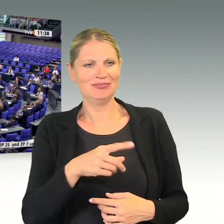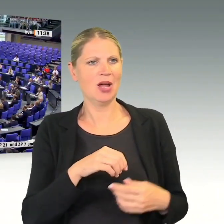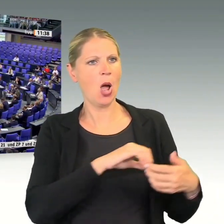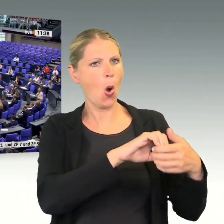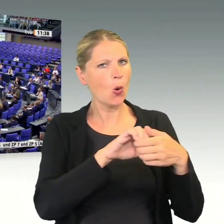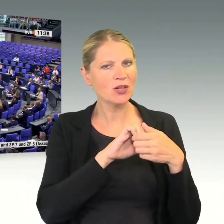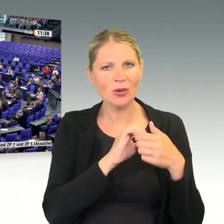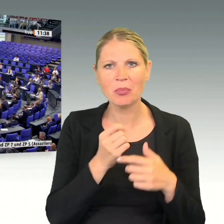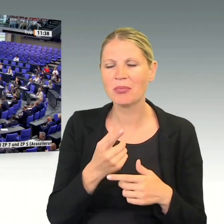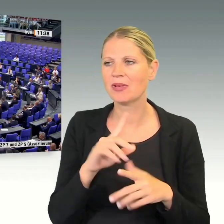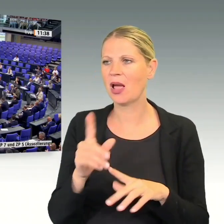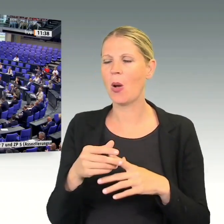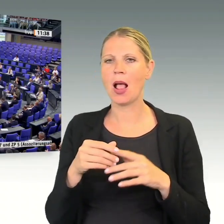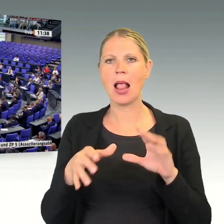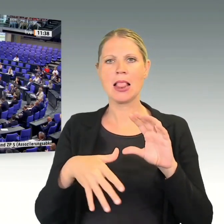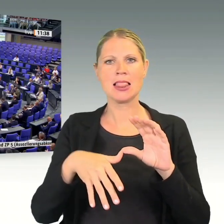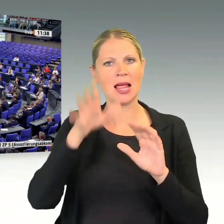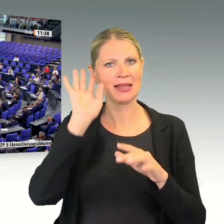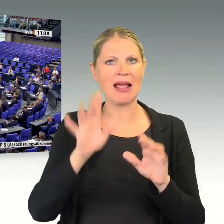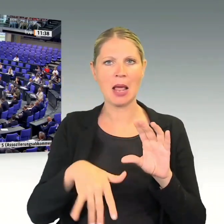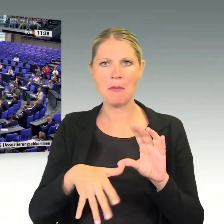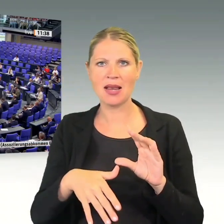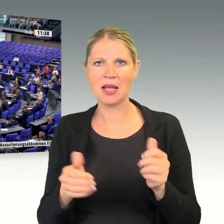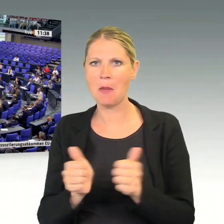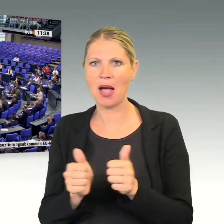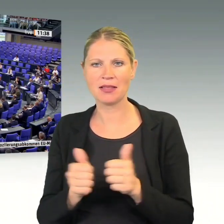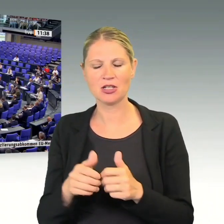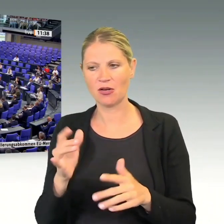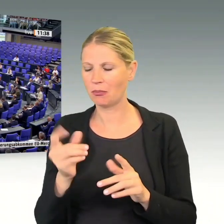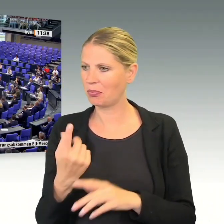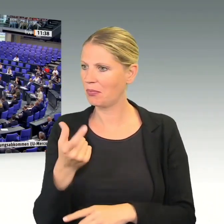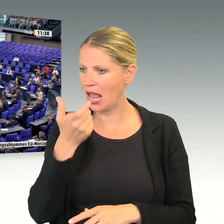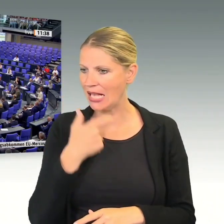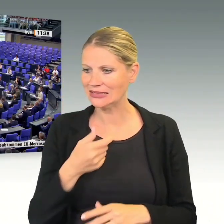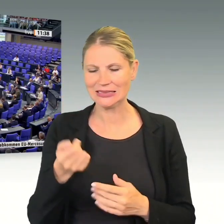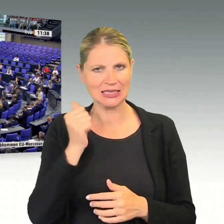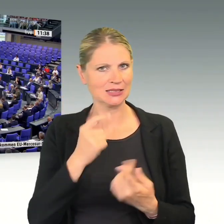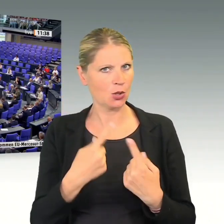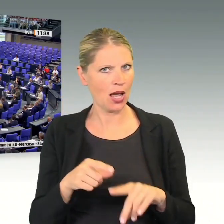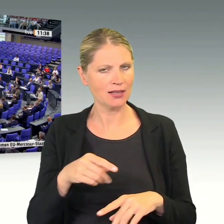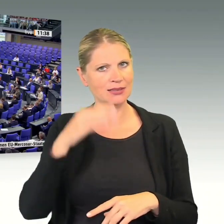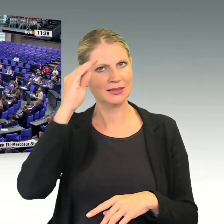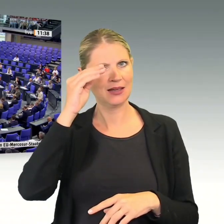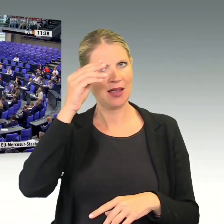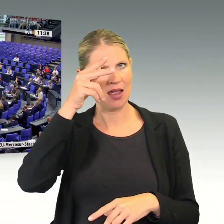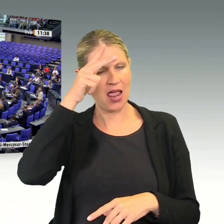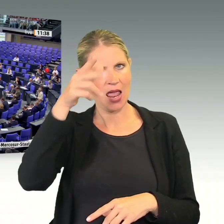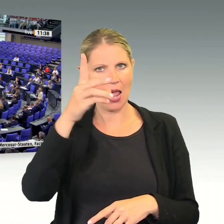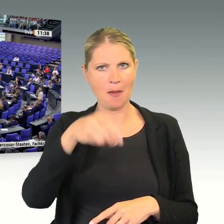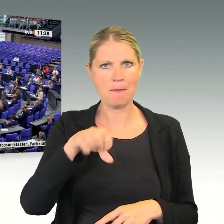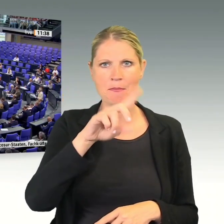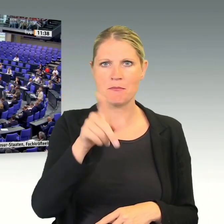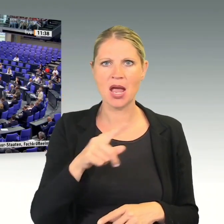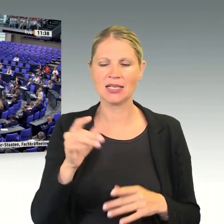Lateinamerika ist. Das war gestern ja noch nicht so. Da hat Herr Merz die Reise der Außenministerin und des Arbeitsministers